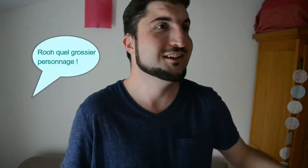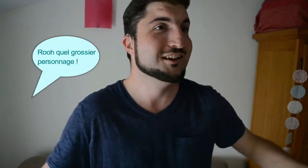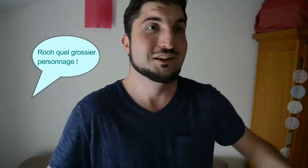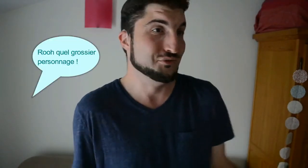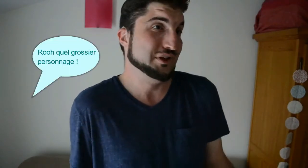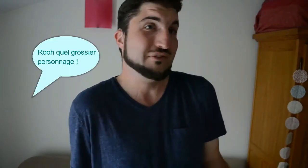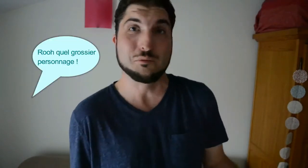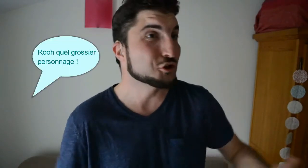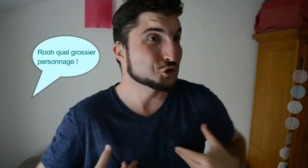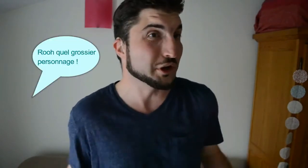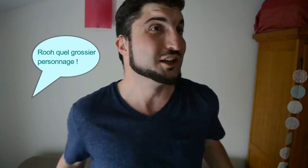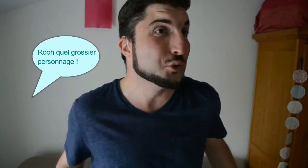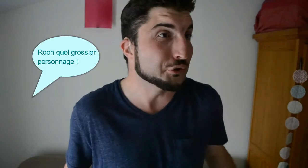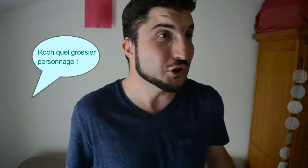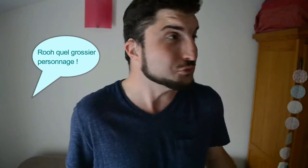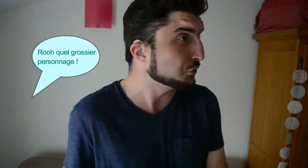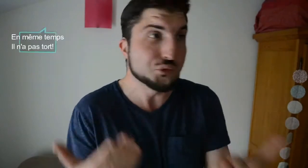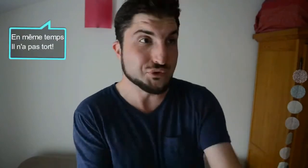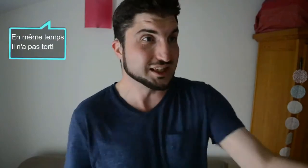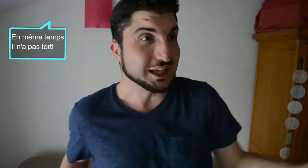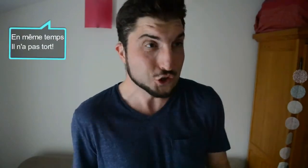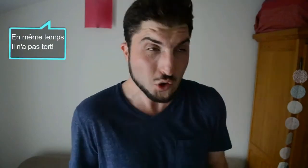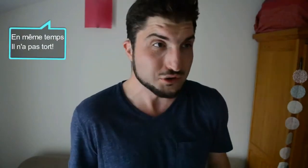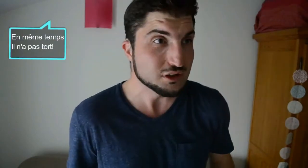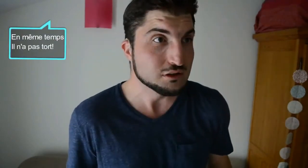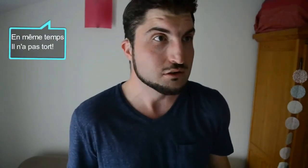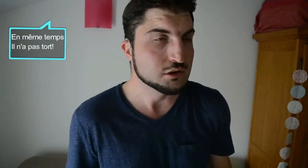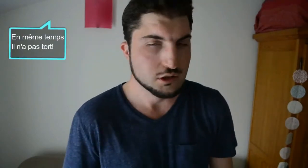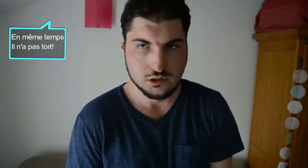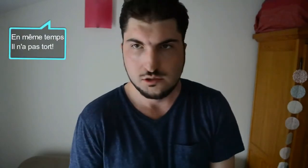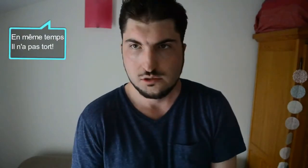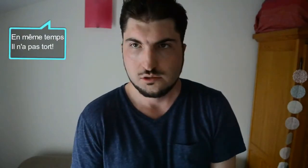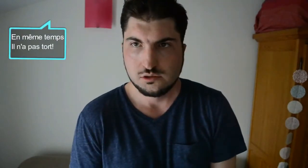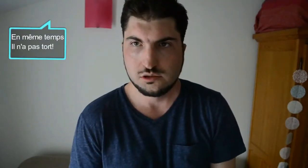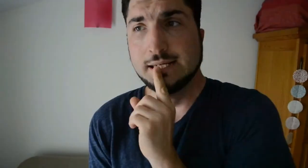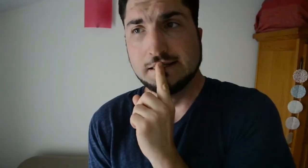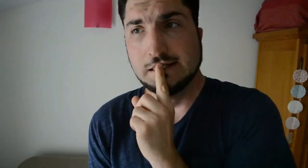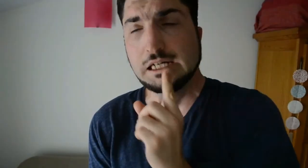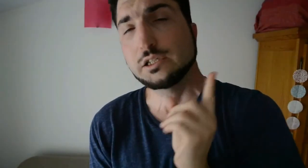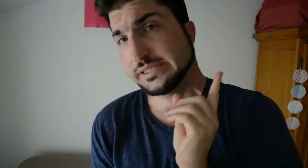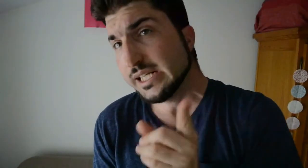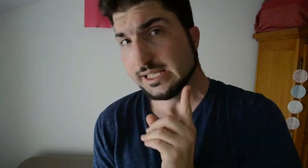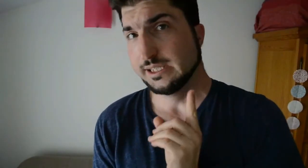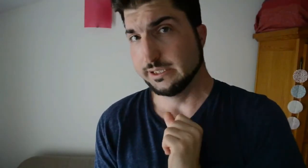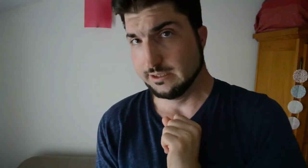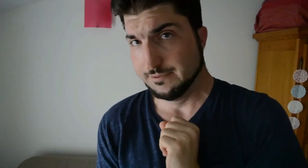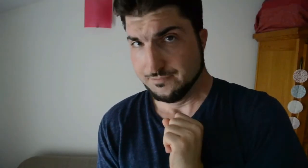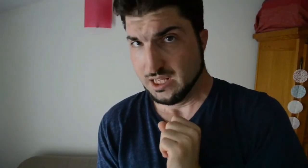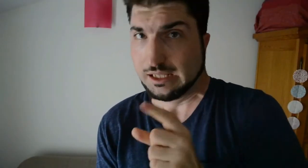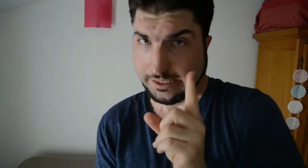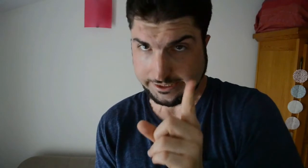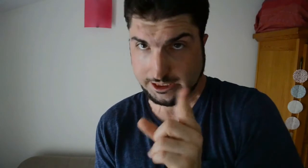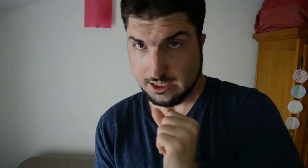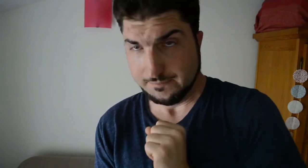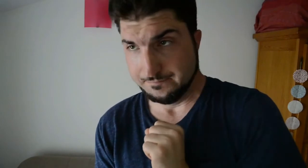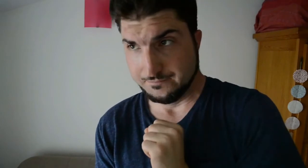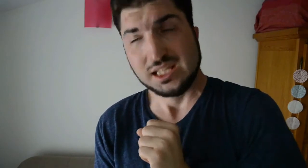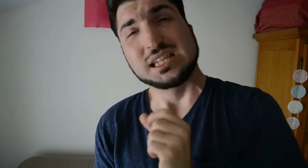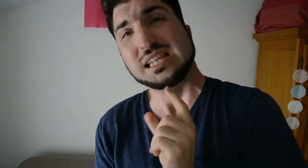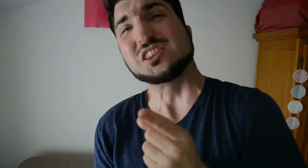Je voulais vraiment qu'il soit réduit en centre pour que vous fassiez quelque chose. Alors, il existe un arrêté qui date